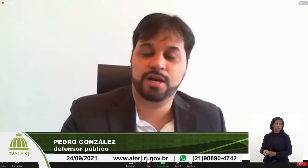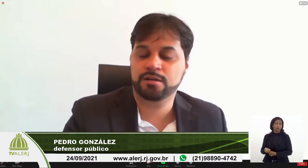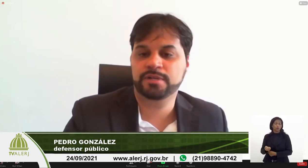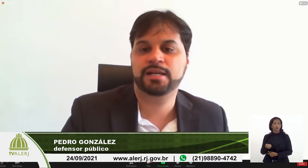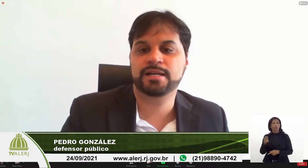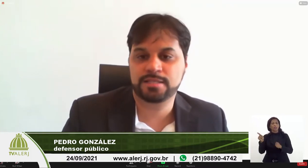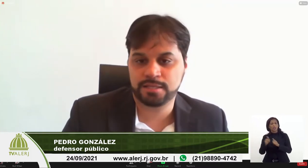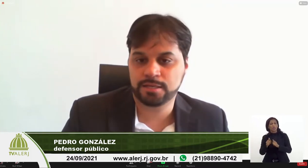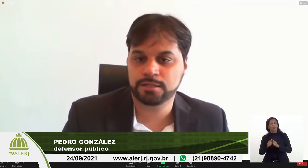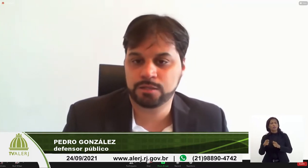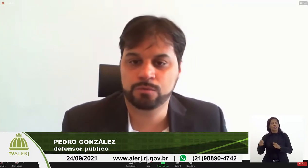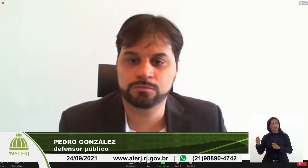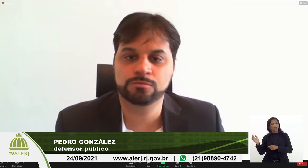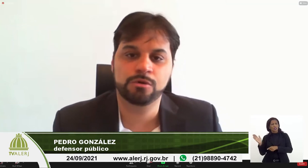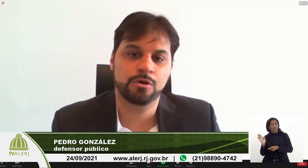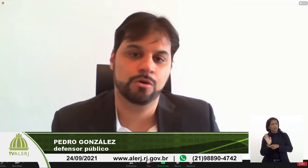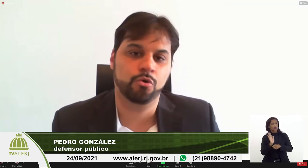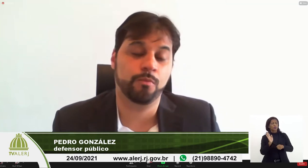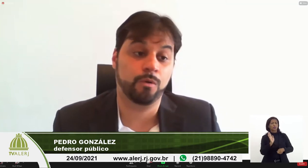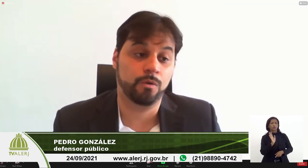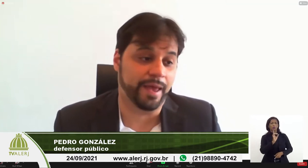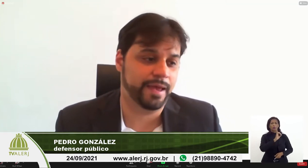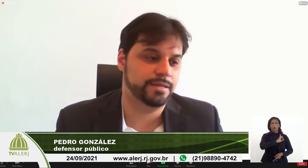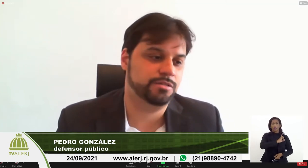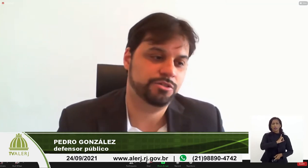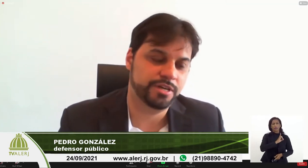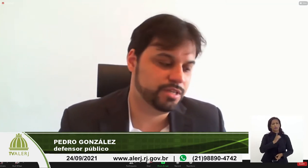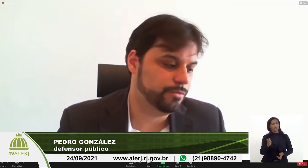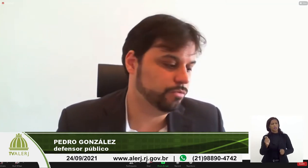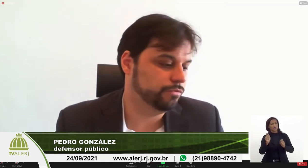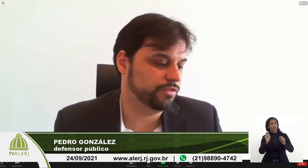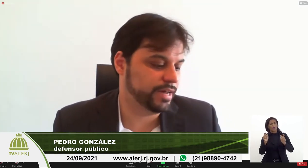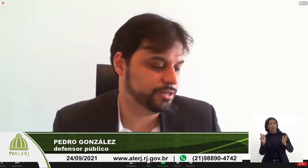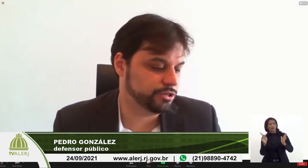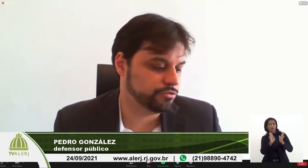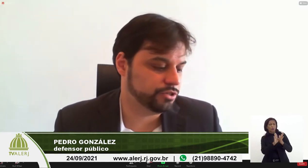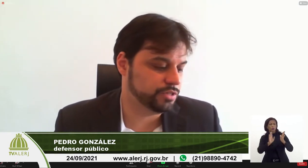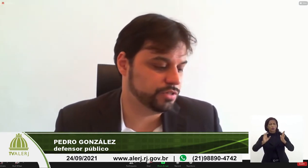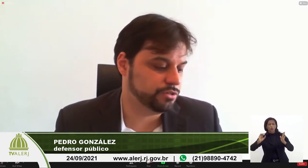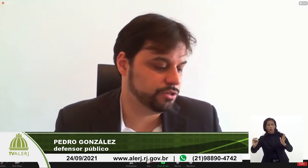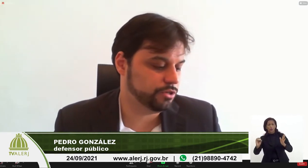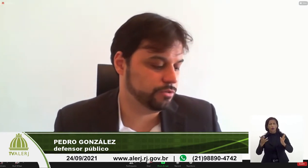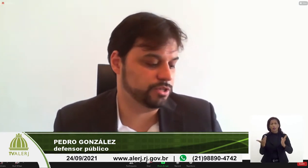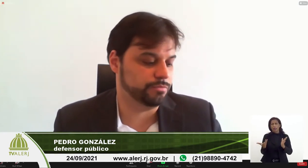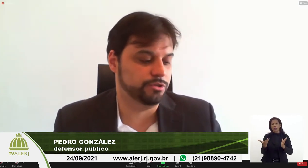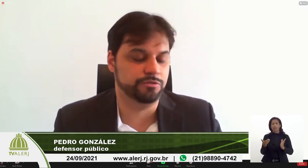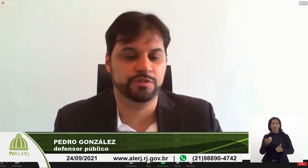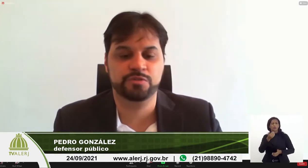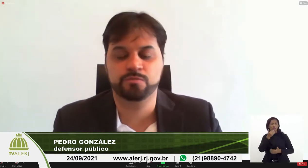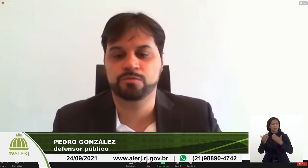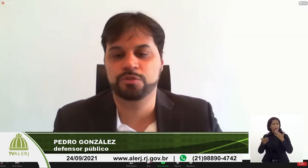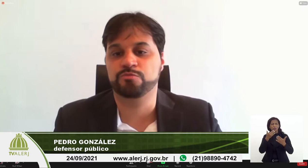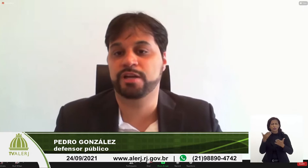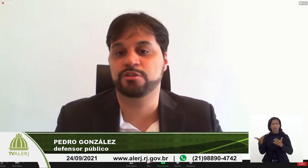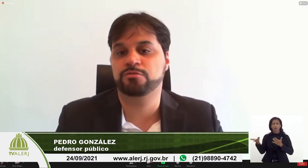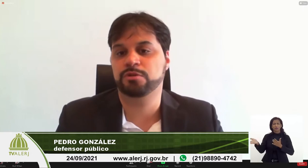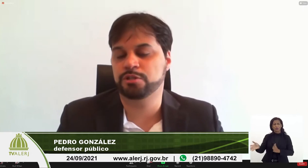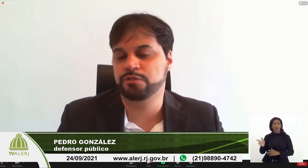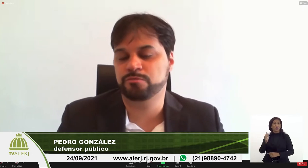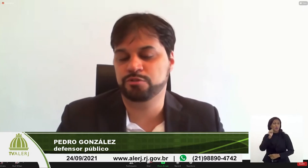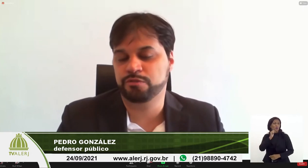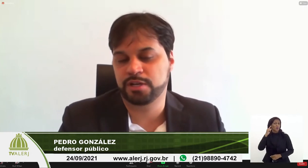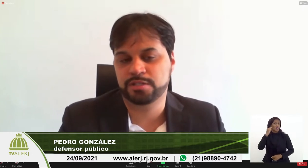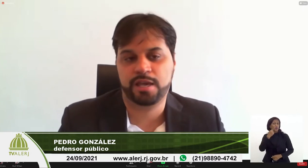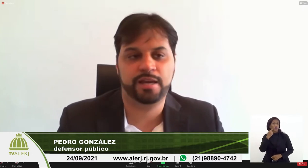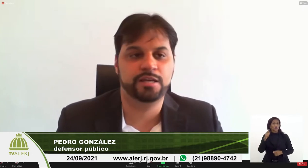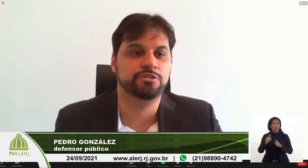registrar numa delegacia uma ocorrência, a recebeu várias questões nesse sentido, principalmente, às vezes, muitas mulheres surdas